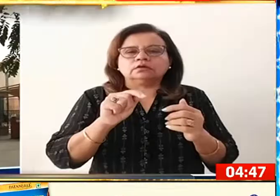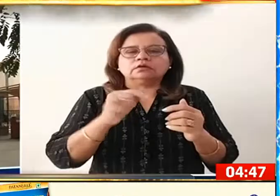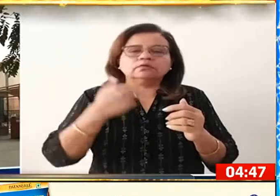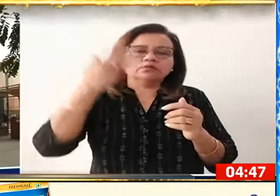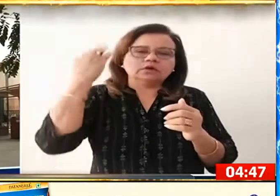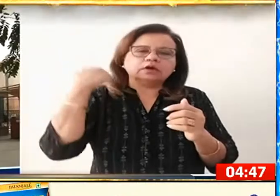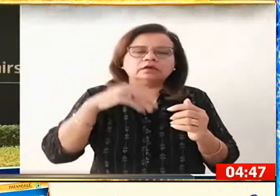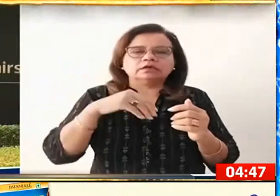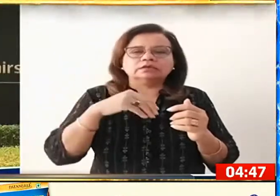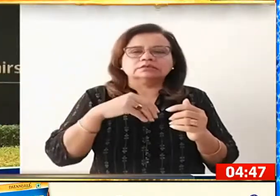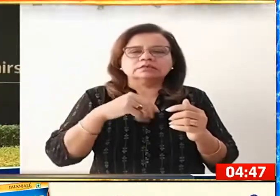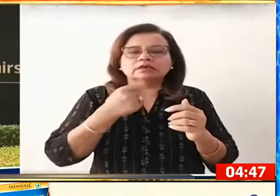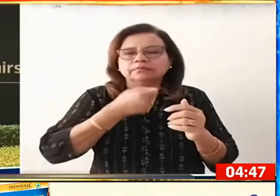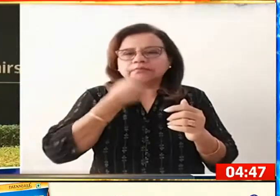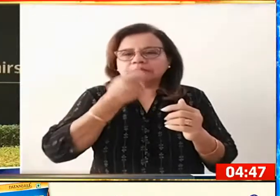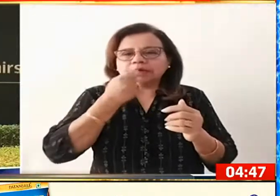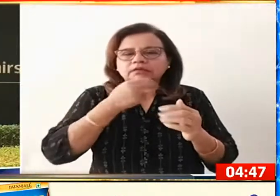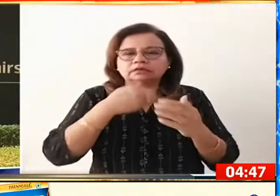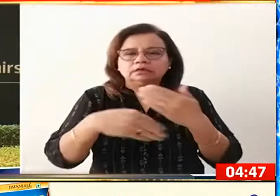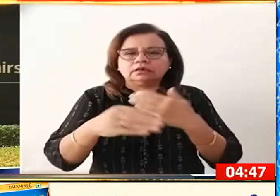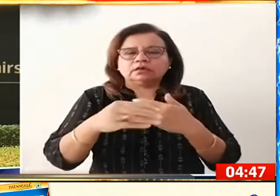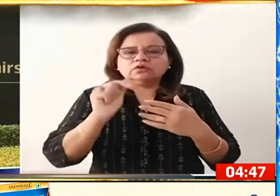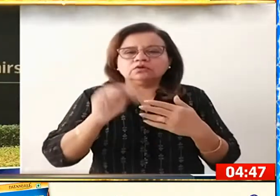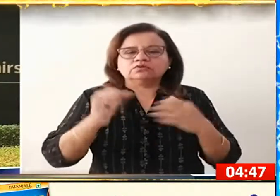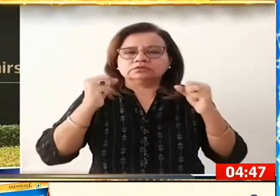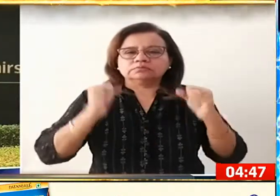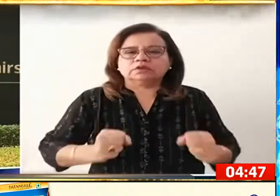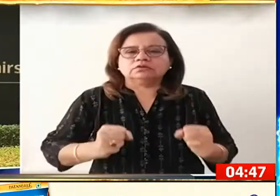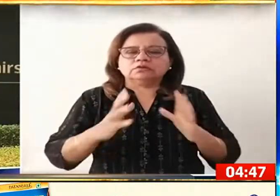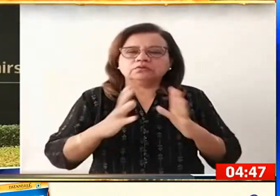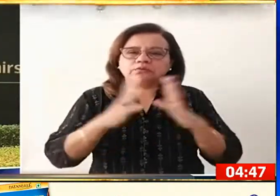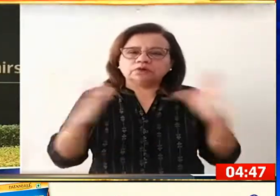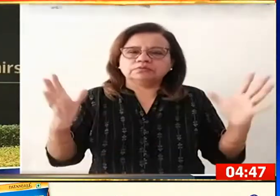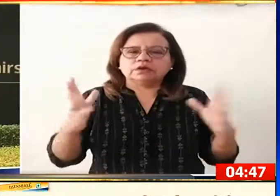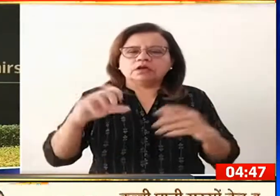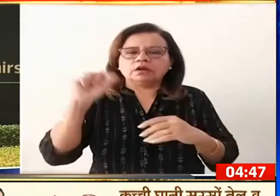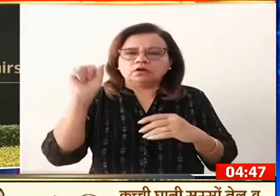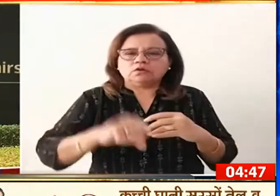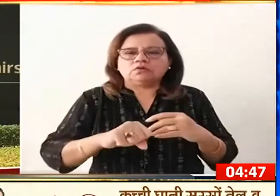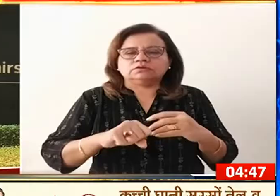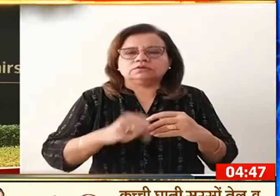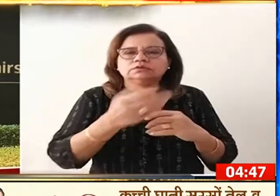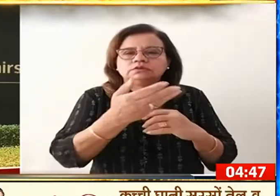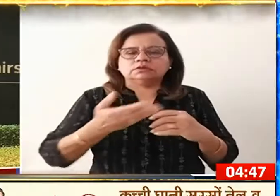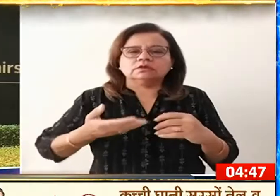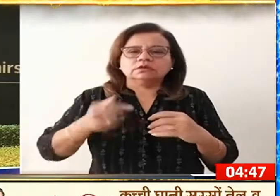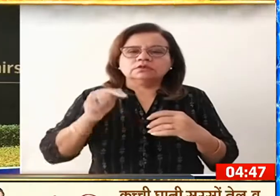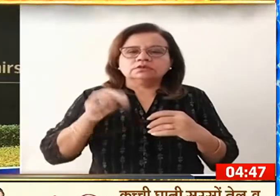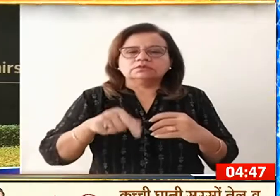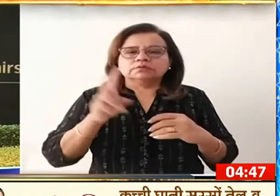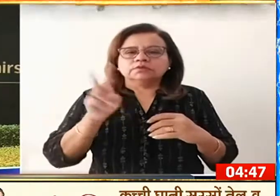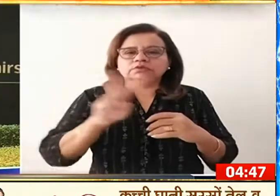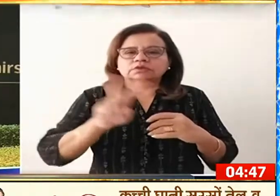ग्रहसिक टिपणी उस पद को बहुत बड़ी क्षति पहुँचाती है जिस पर वो आसीन है